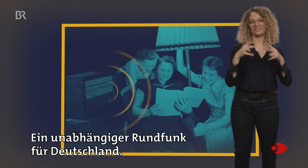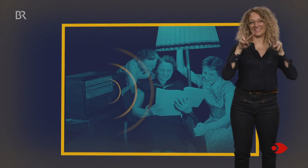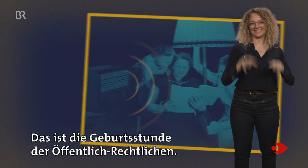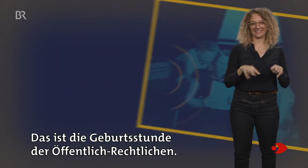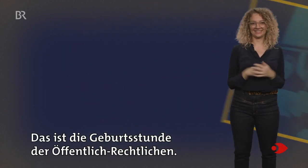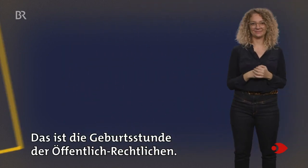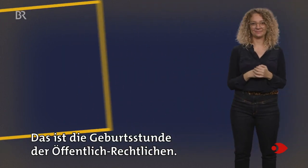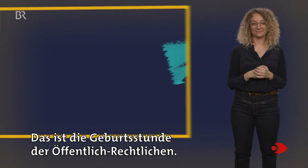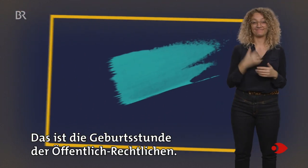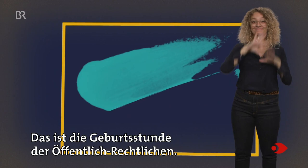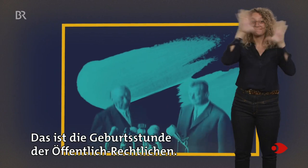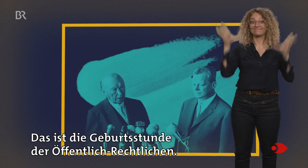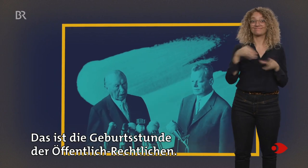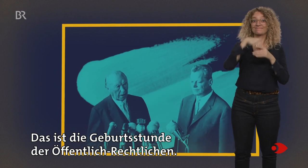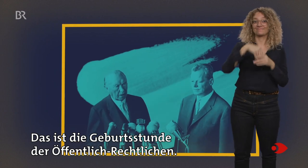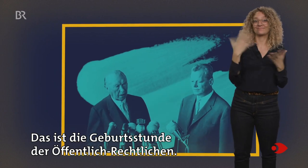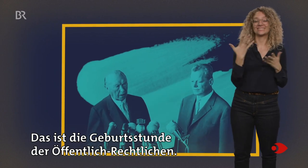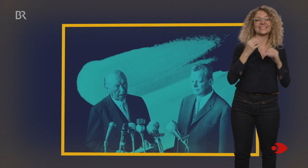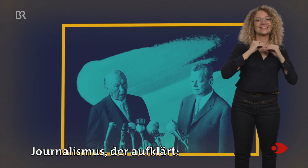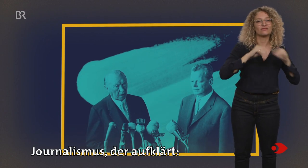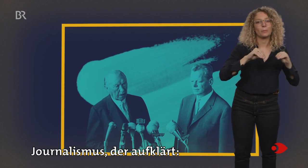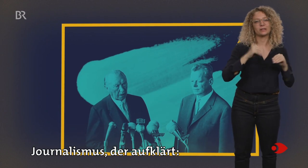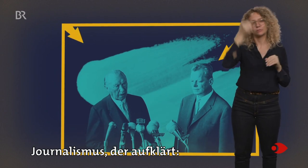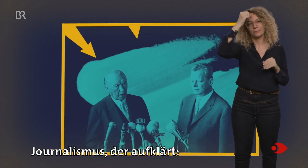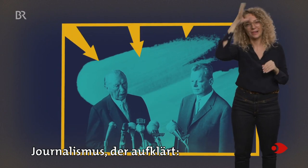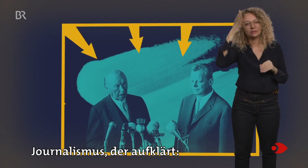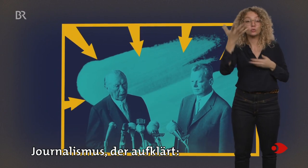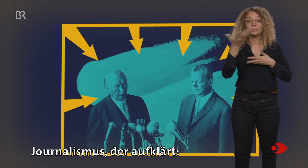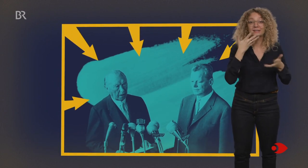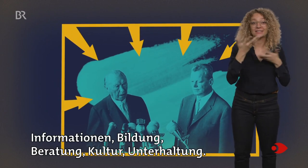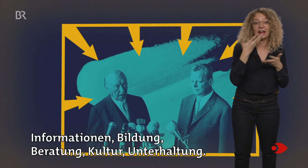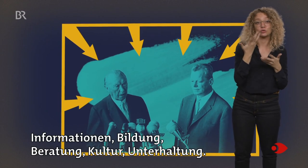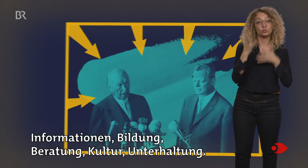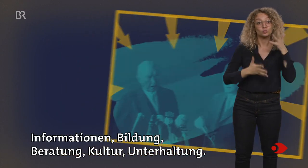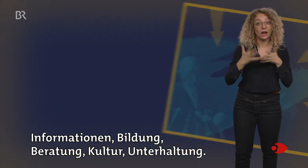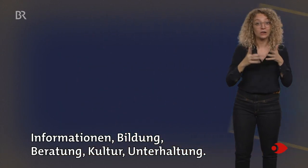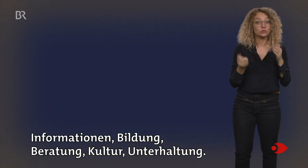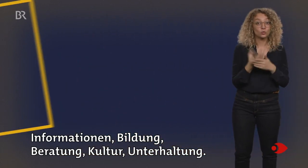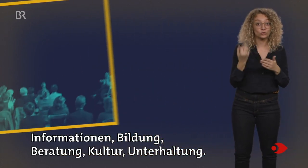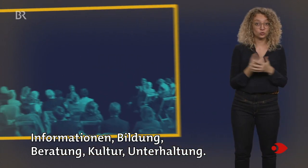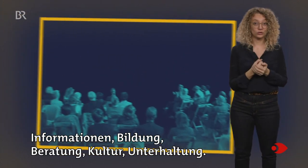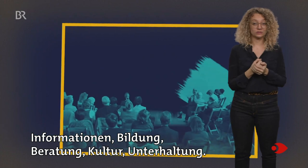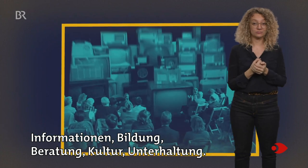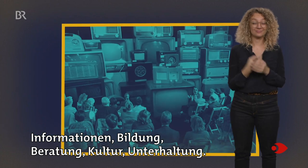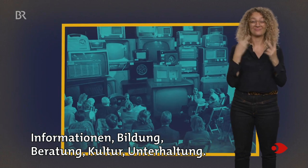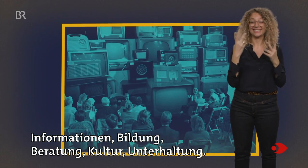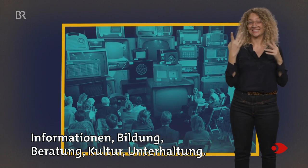Das ist die Geburtsstunde der Öffentlich-Rechtlichen. Journalismus, der aufklärt. Informationen, Bildung, Beratung, Kultur,